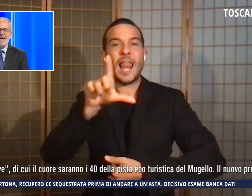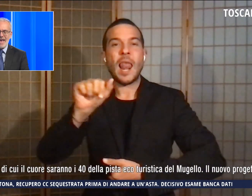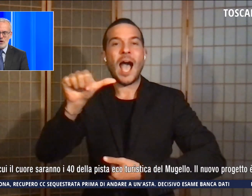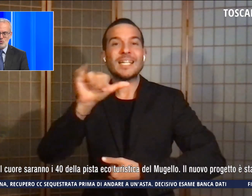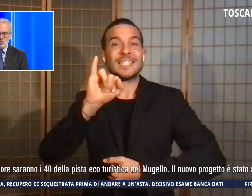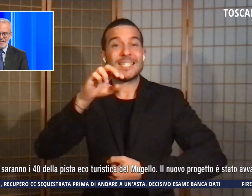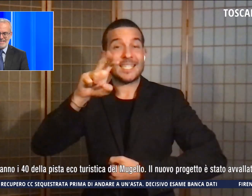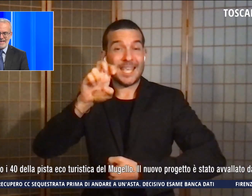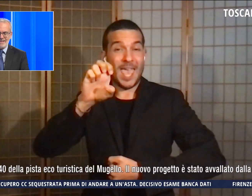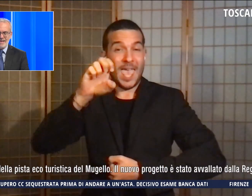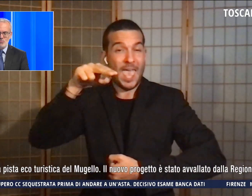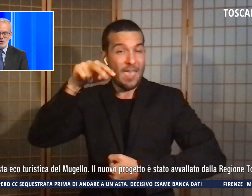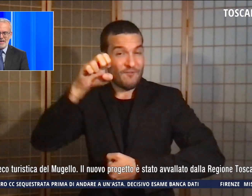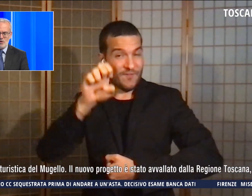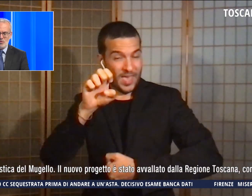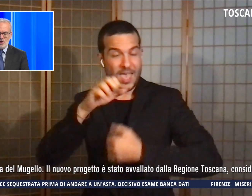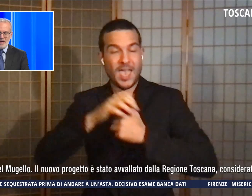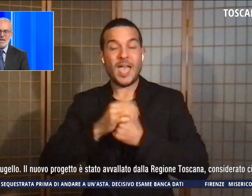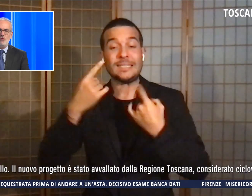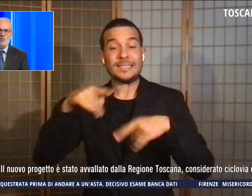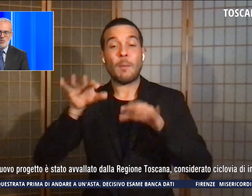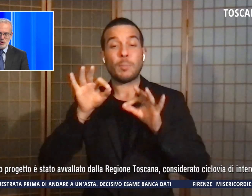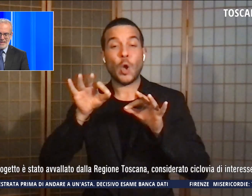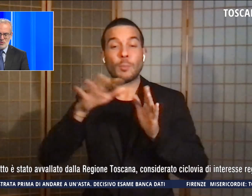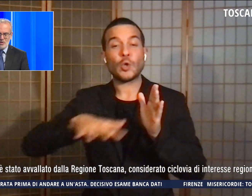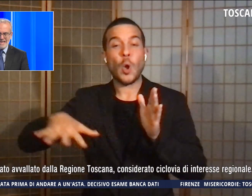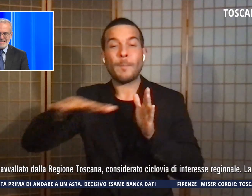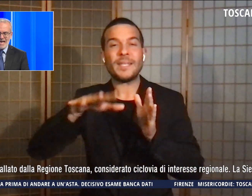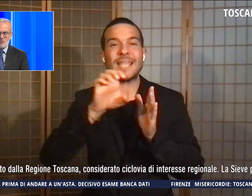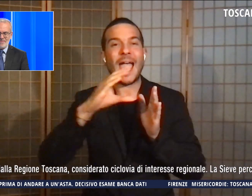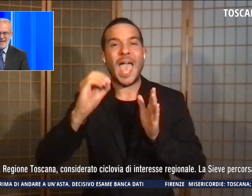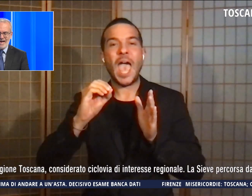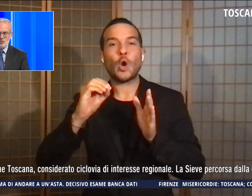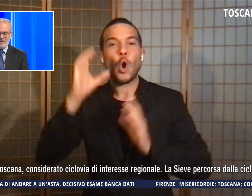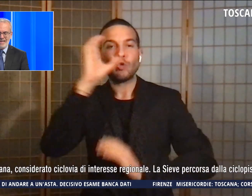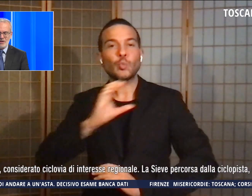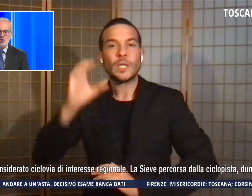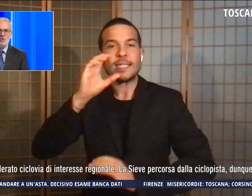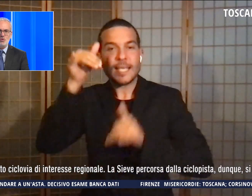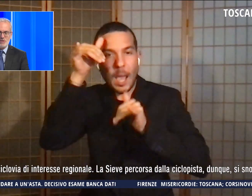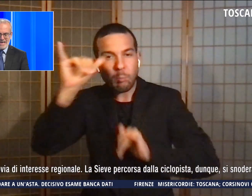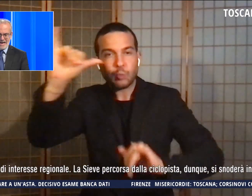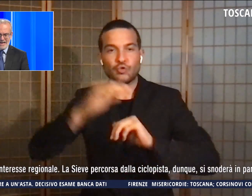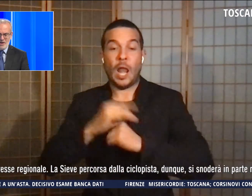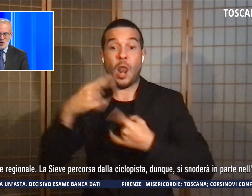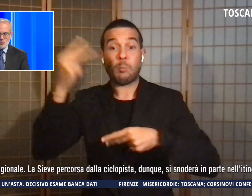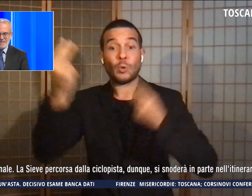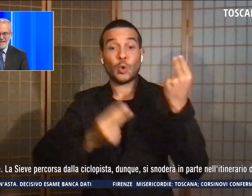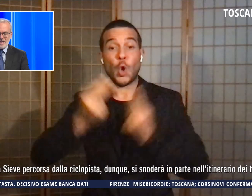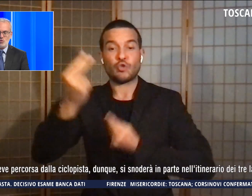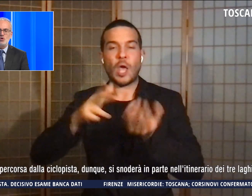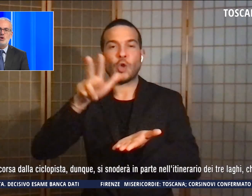pista ecoturistica del Mugello. Il nuovo progetto è stato avvallato dalla regione toscana,